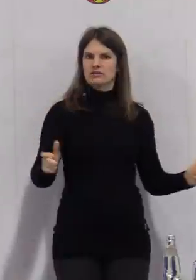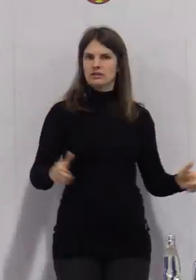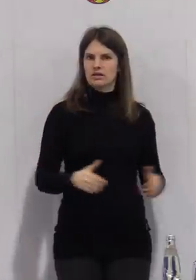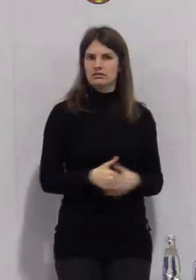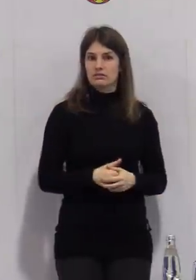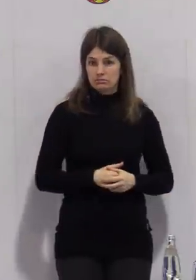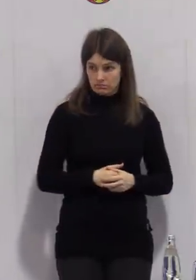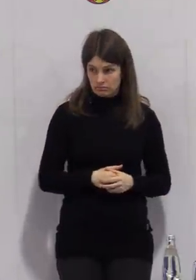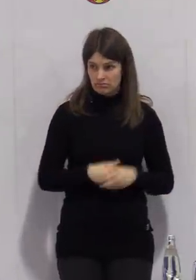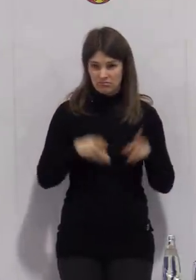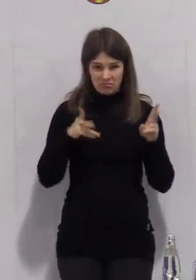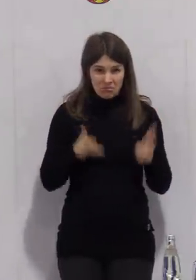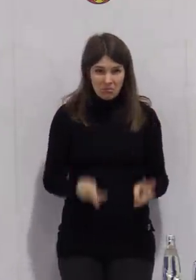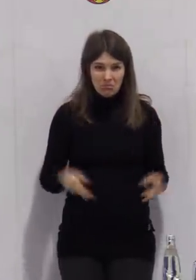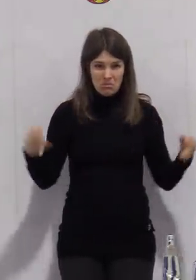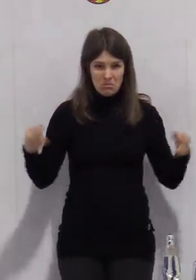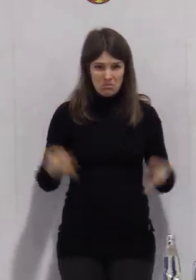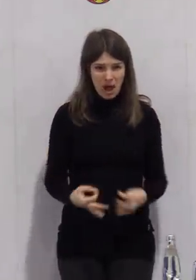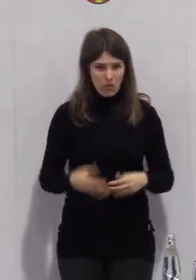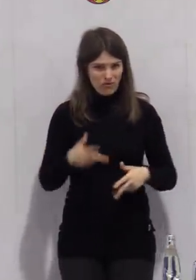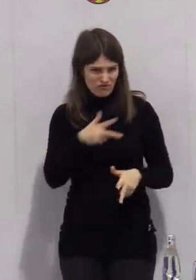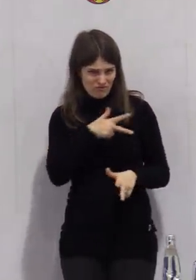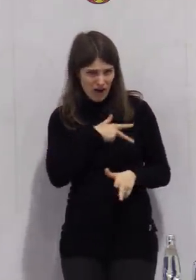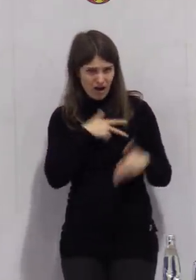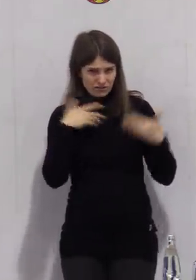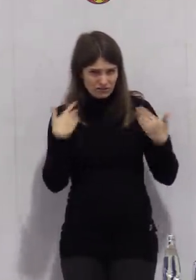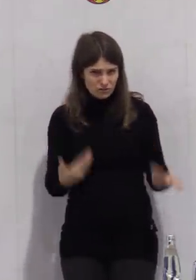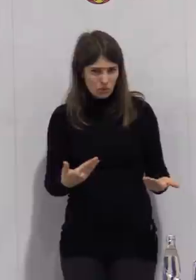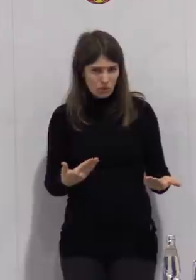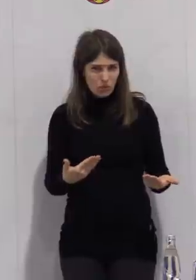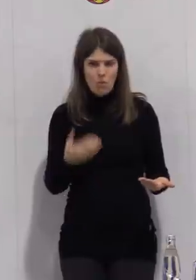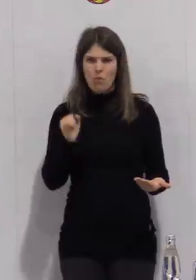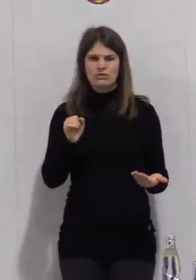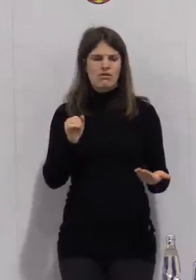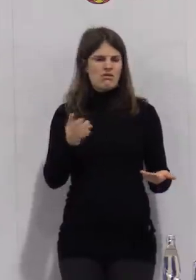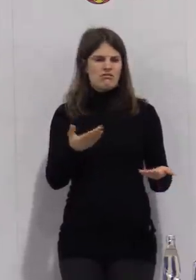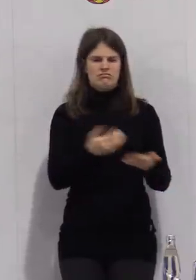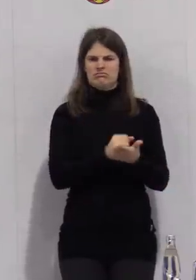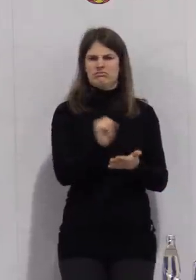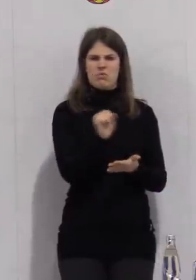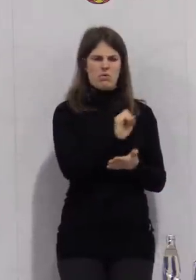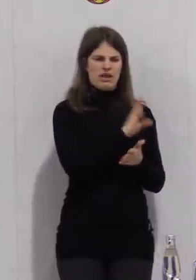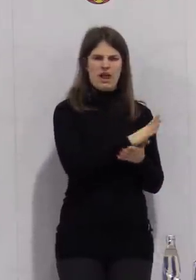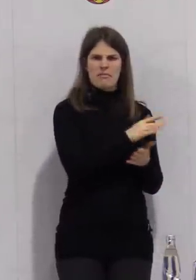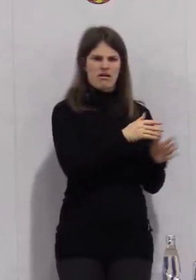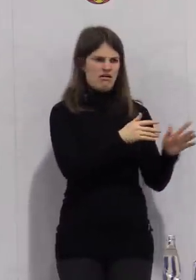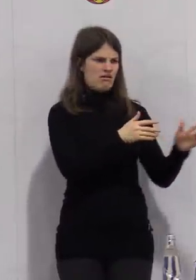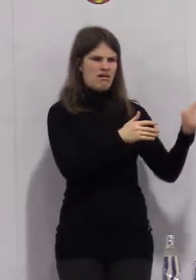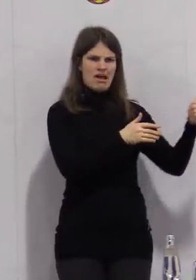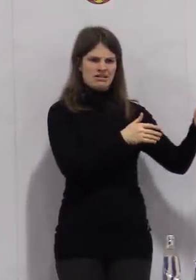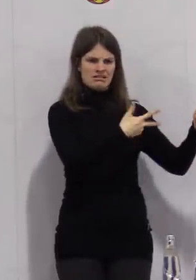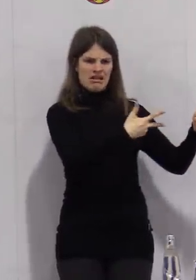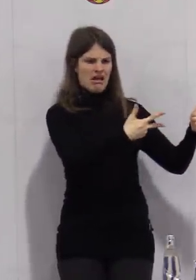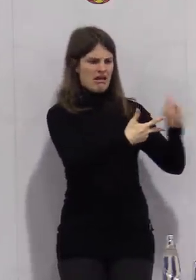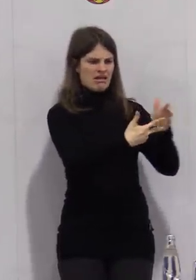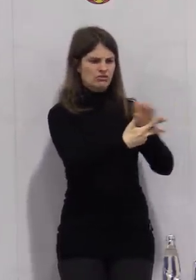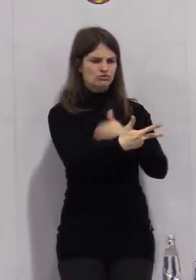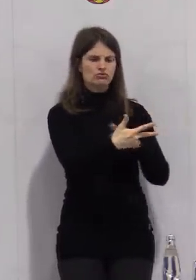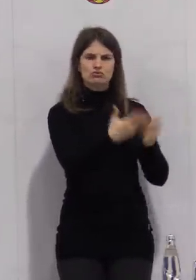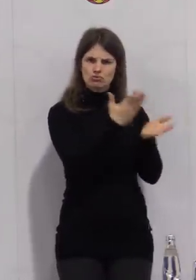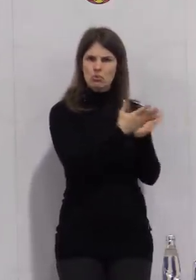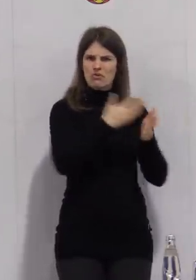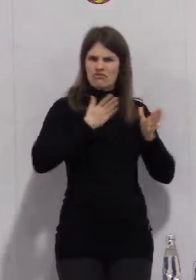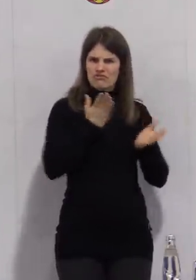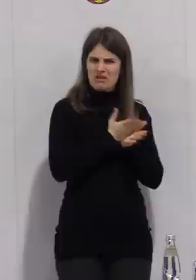zwingend notwendig? Oder kann man da nicht sagen, dass zumindest die drei anderen Familienmitglieder, die das schon mal